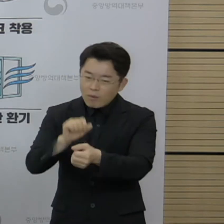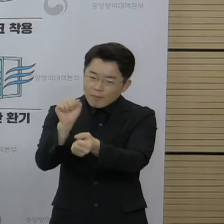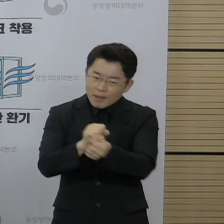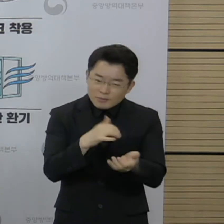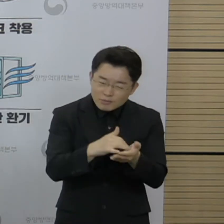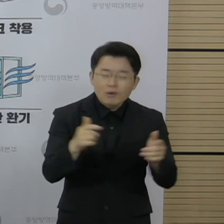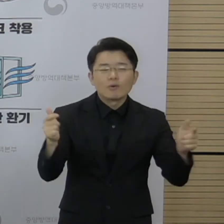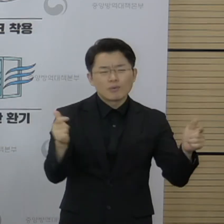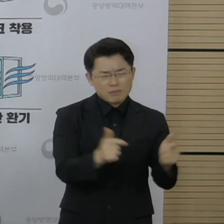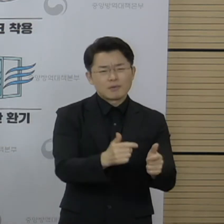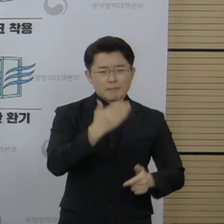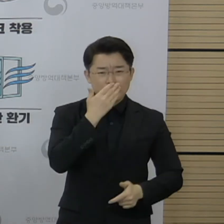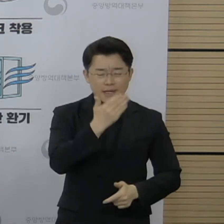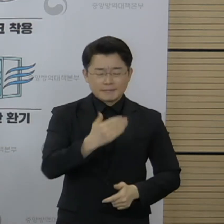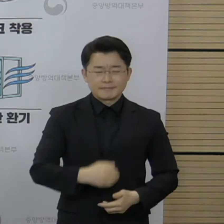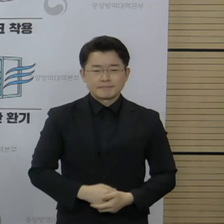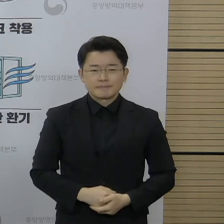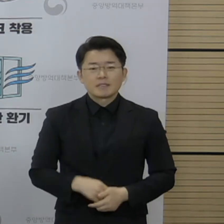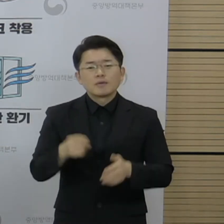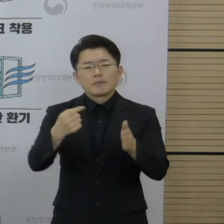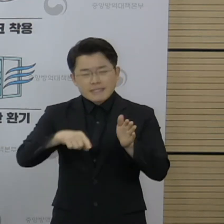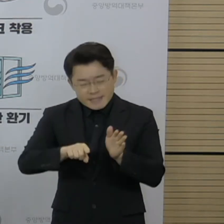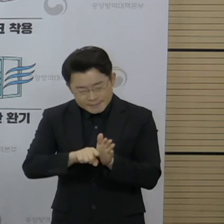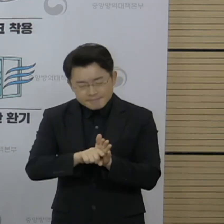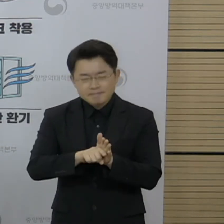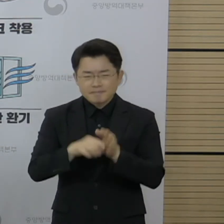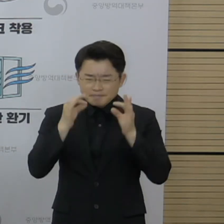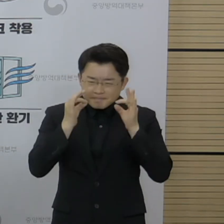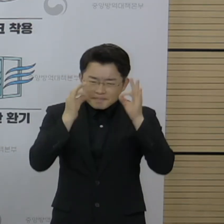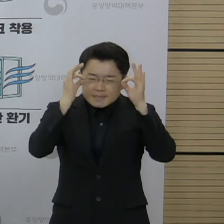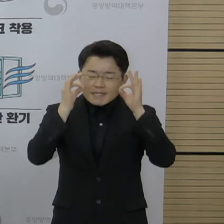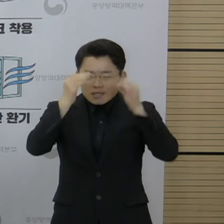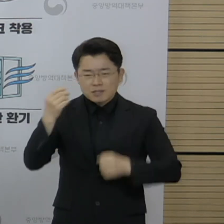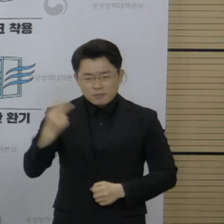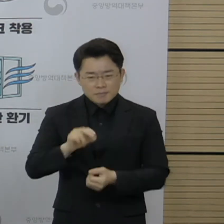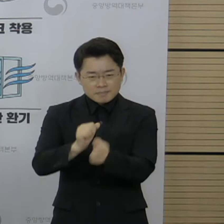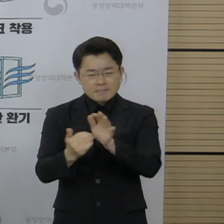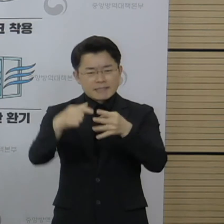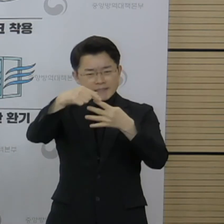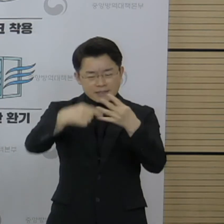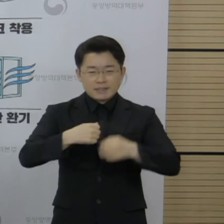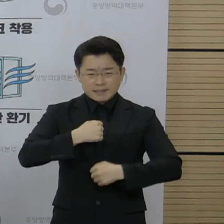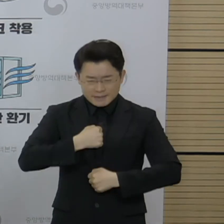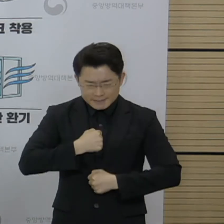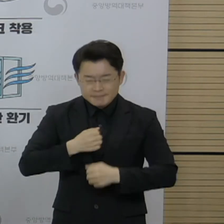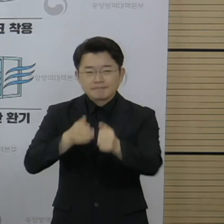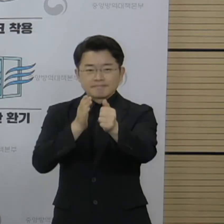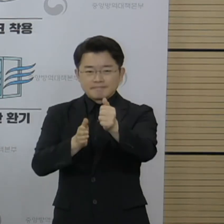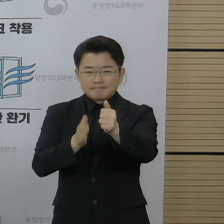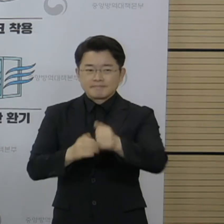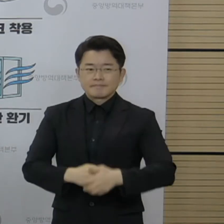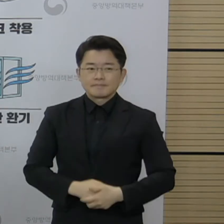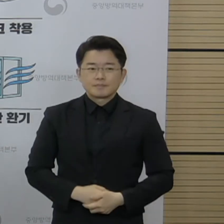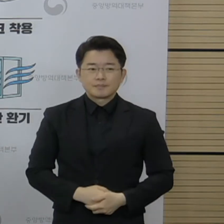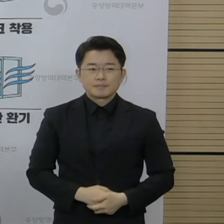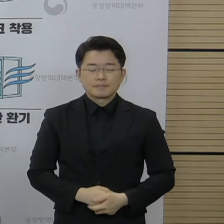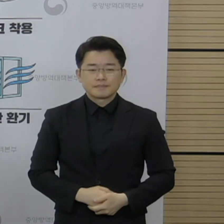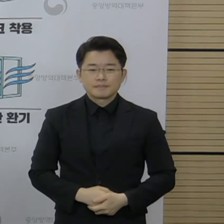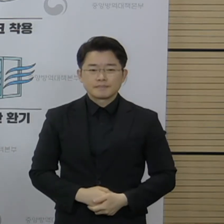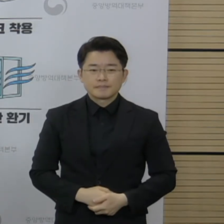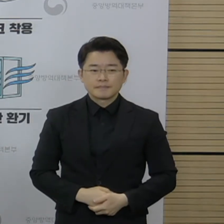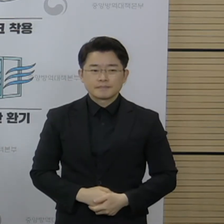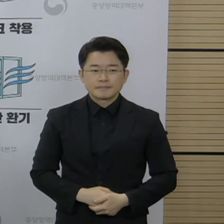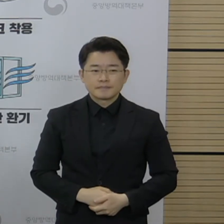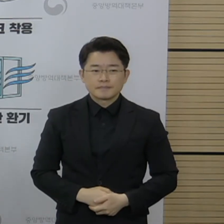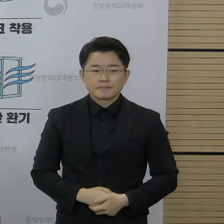있습니다. 그 순간까지 조금만 더 수칙을 지켜주실 것을 간곡하게 당부드립니다. 그리고 지금 이